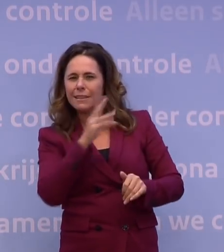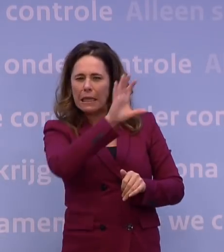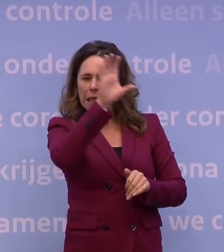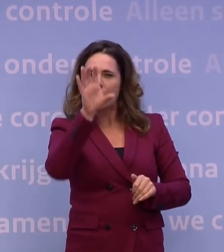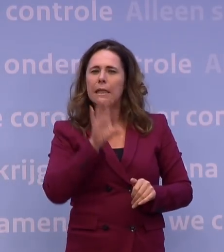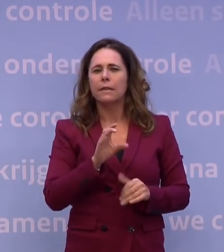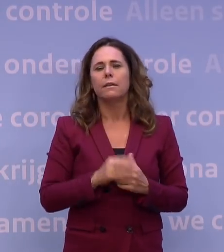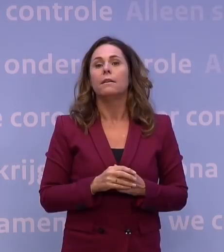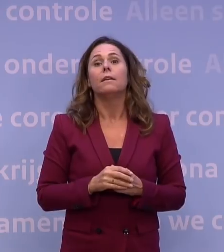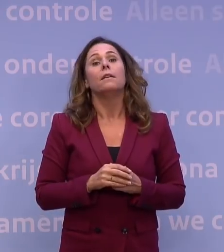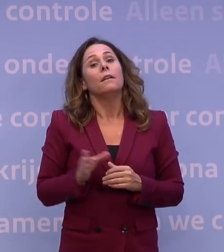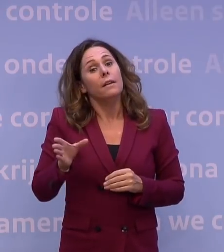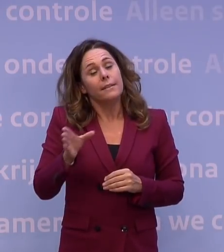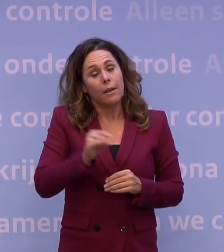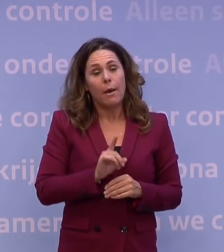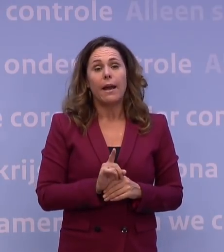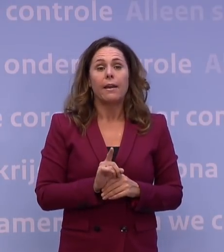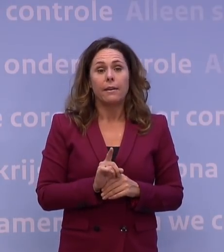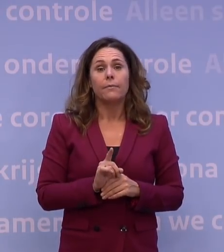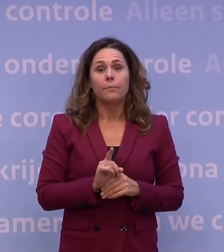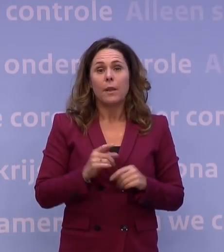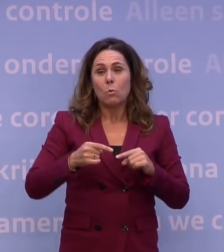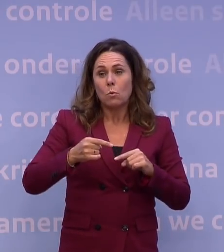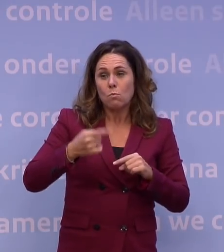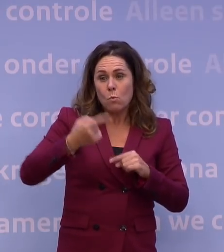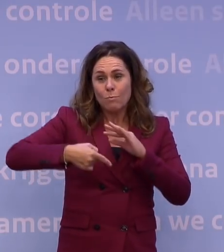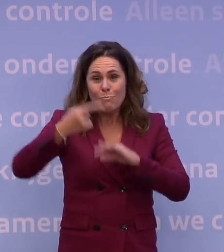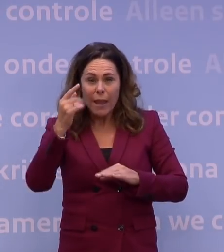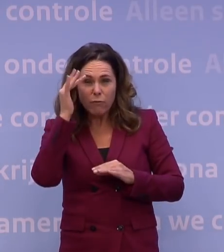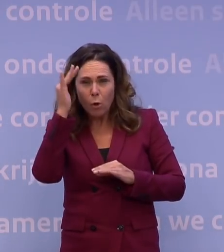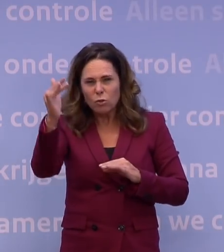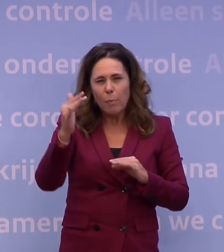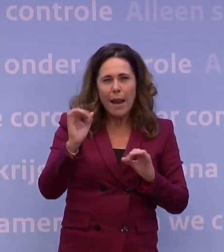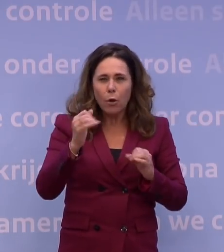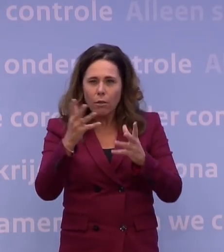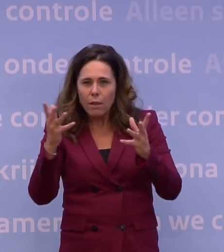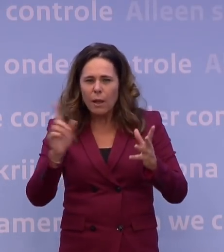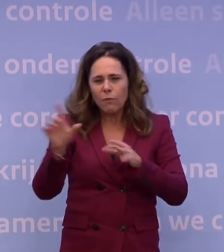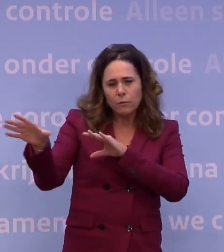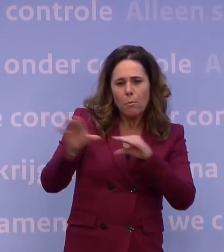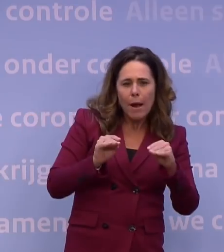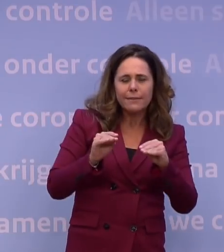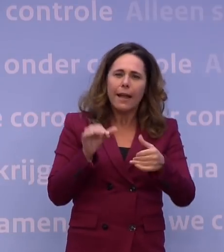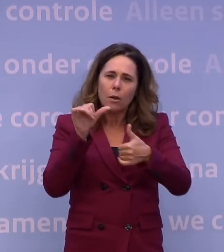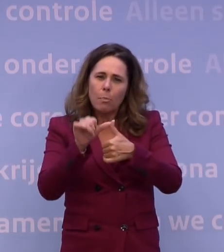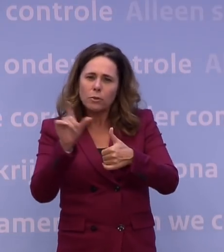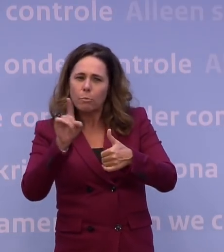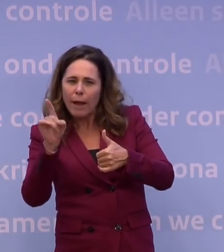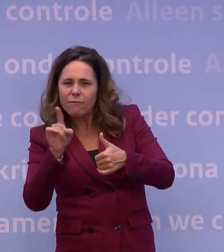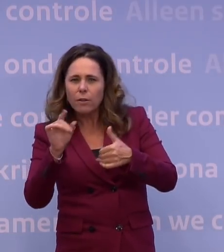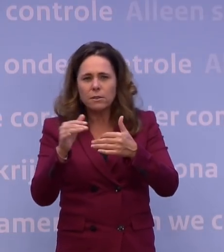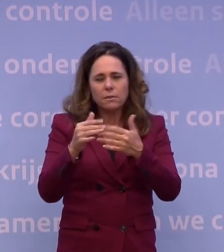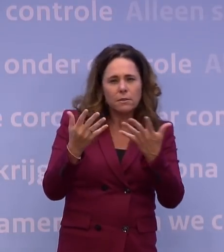En we zeggen daarbij ook, waar we steeds voorspelbaarder in zullen moeten worden, in welke maatregelen passen we er nou bij welke inschaling? Want dat moet eigenlijk